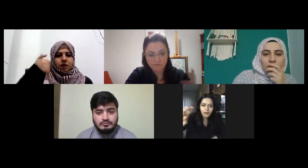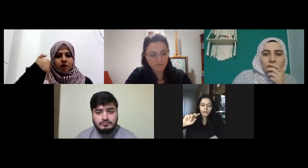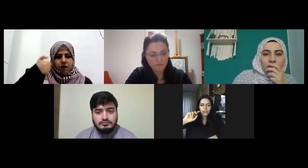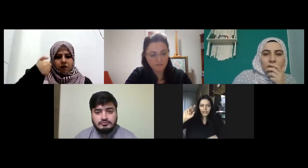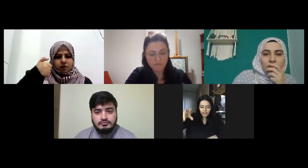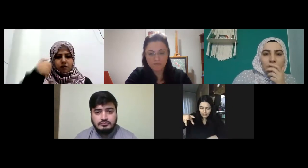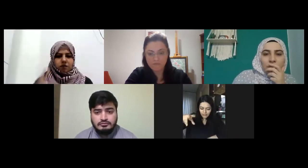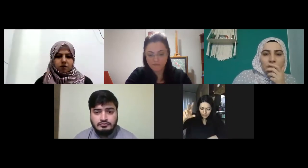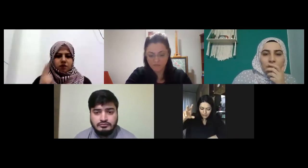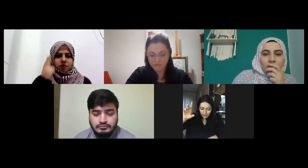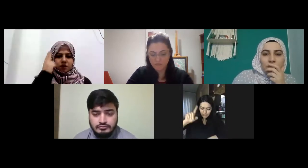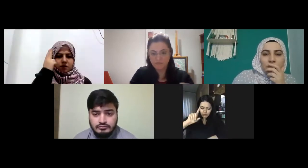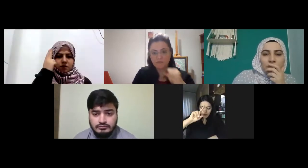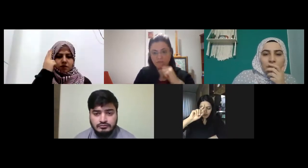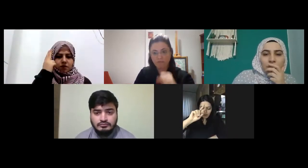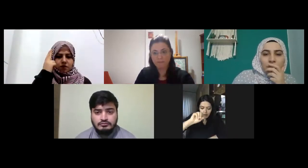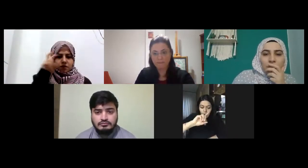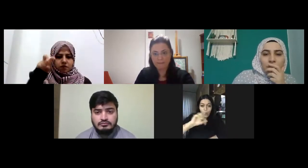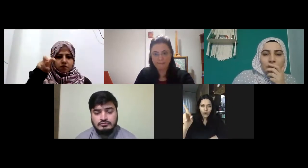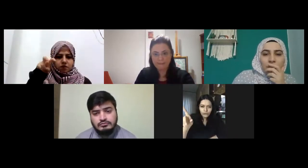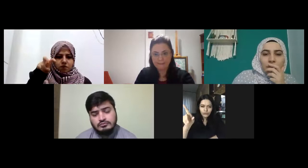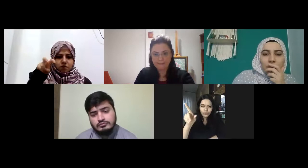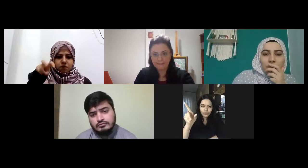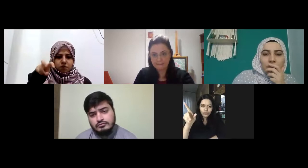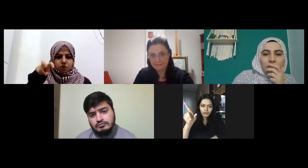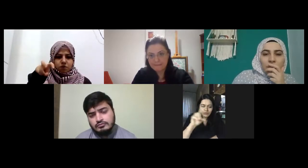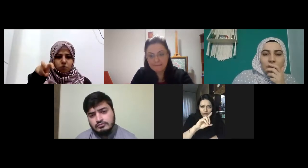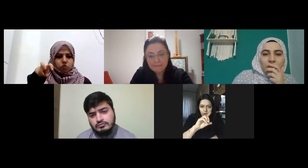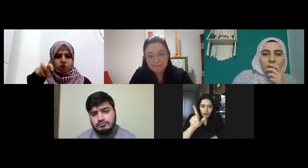en son ne dedim dokuz on on